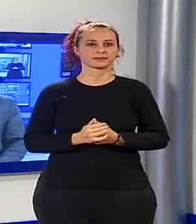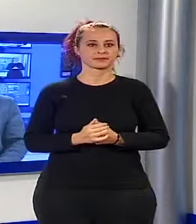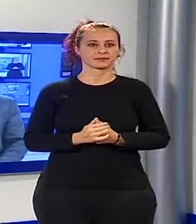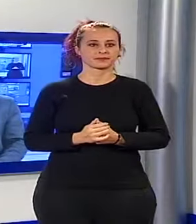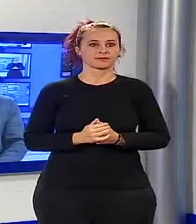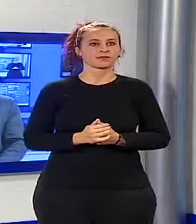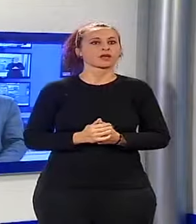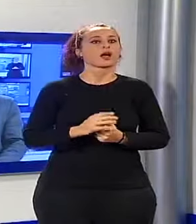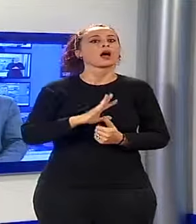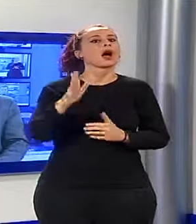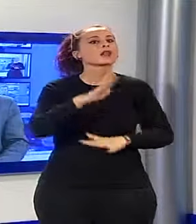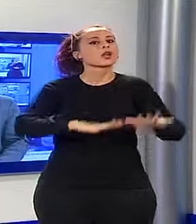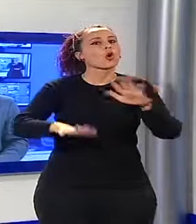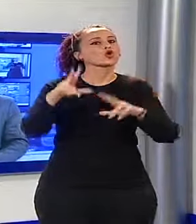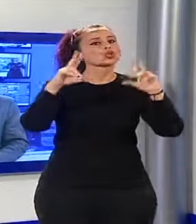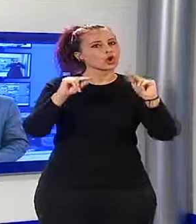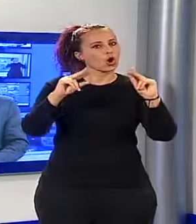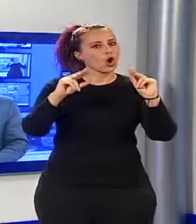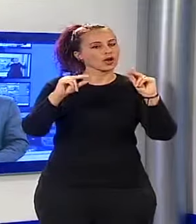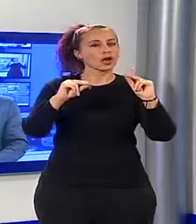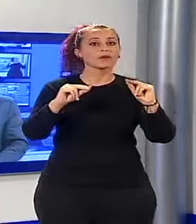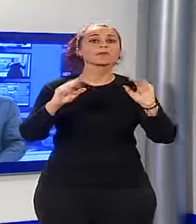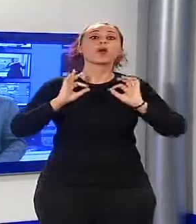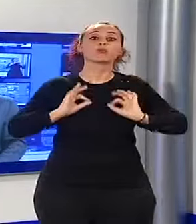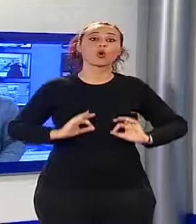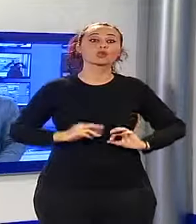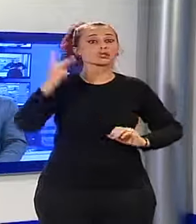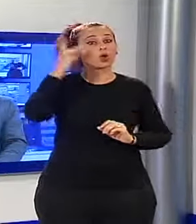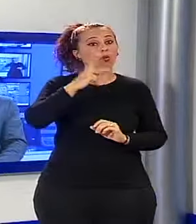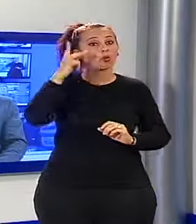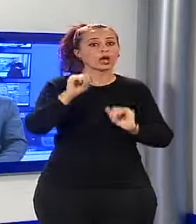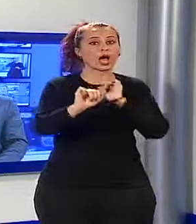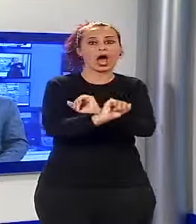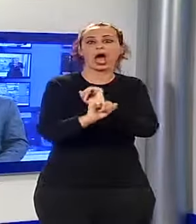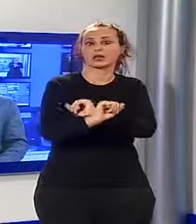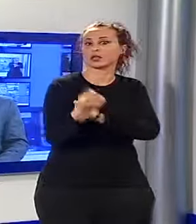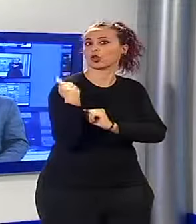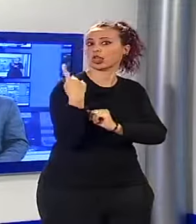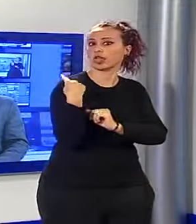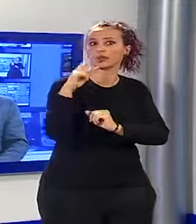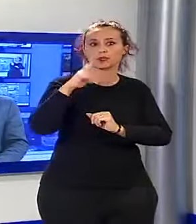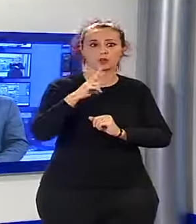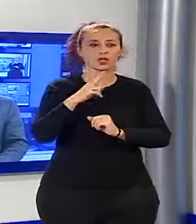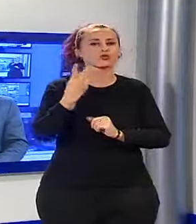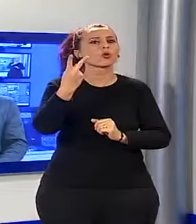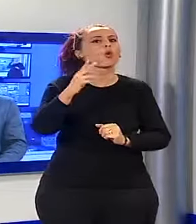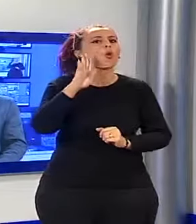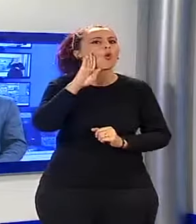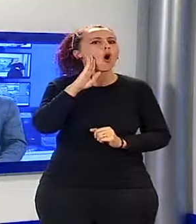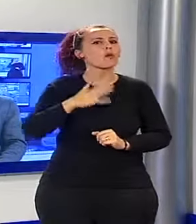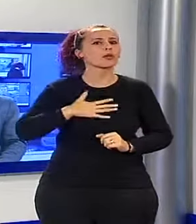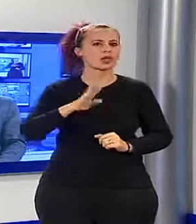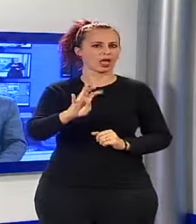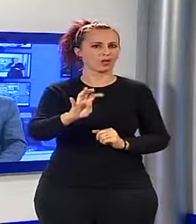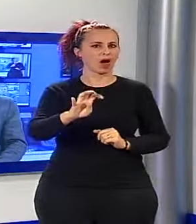Le altre notizie di cronaca. La polizia di Lucca ha arrestato ieri pomeriggio un quarantenne della Repubblica cieca